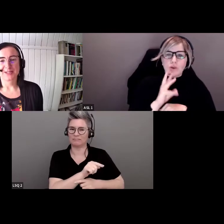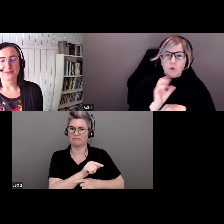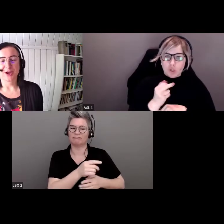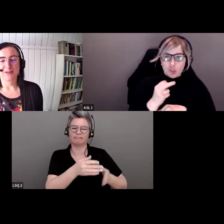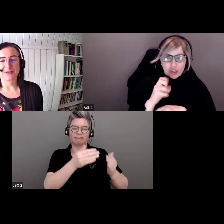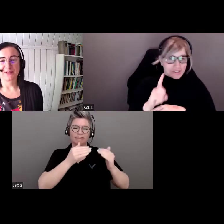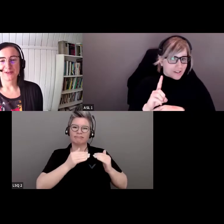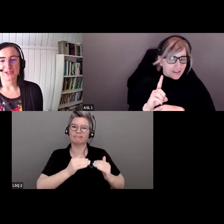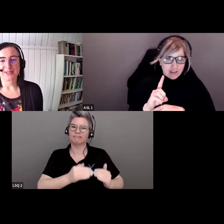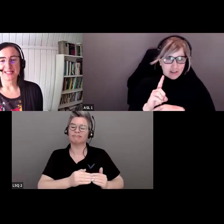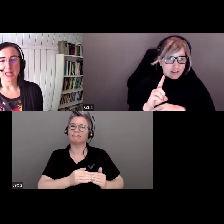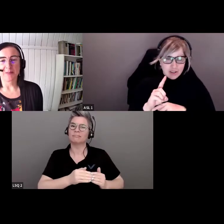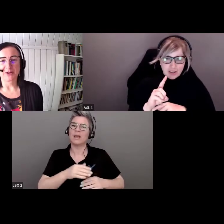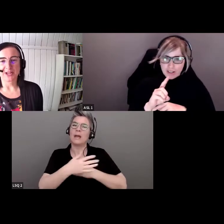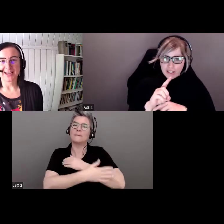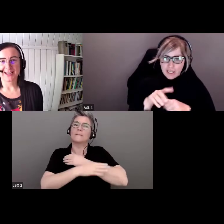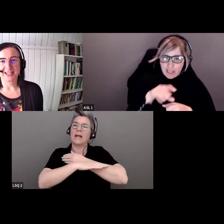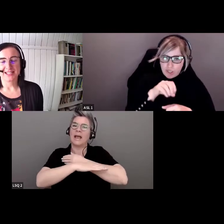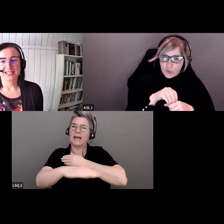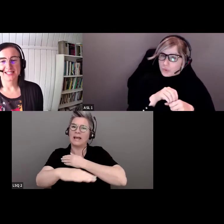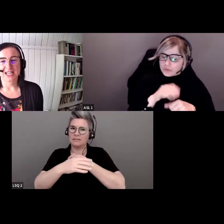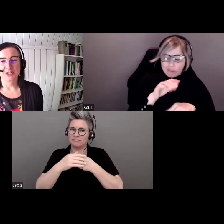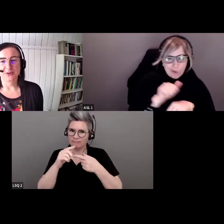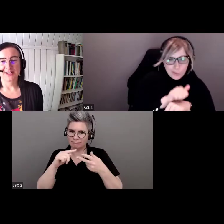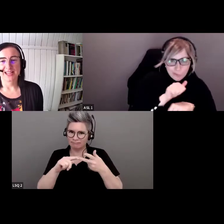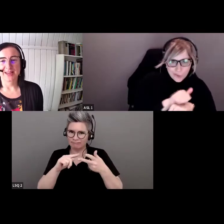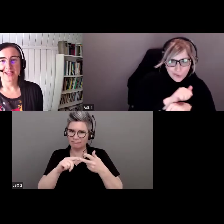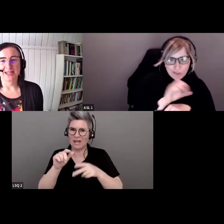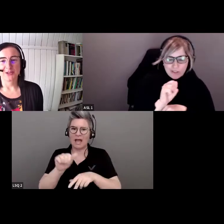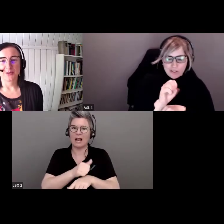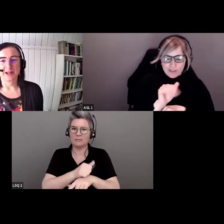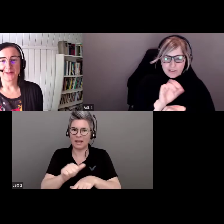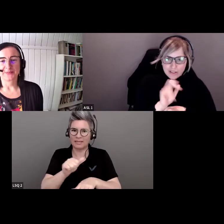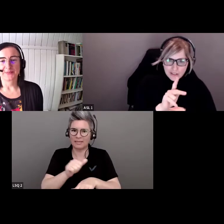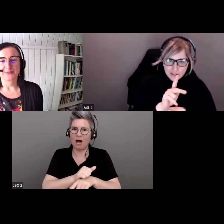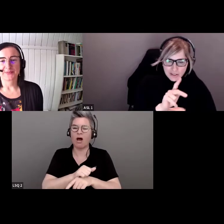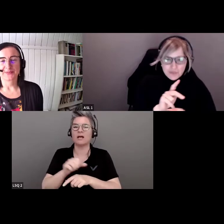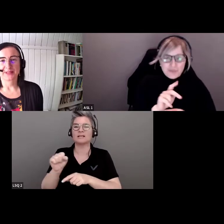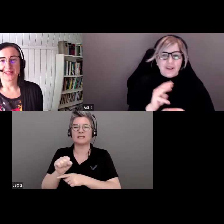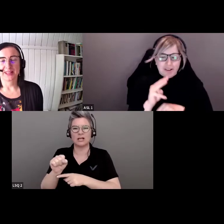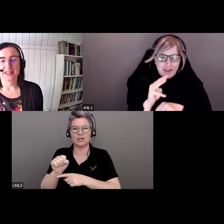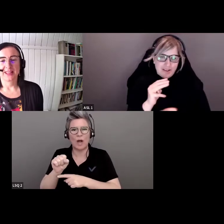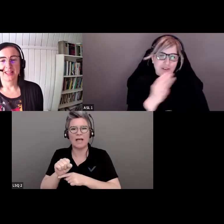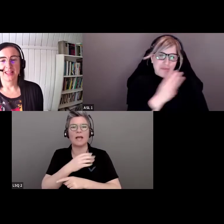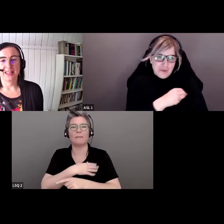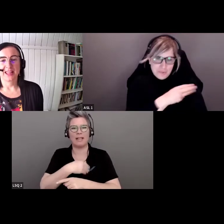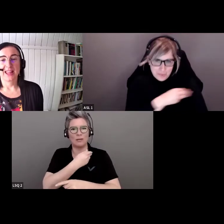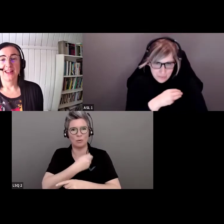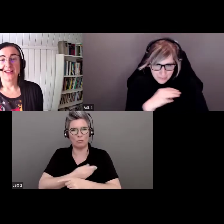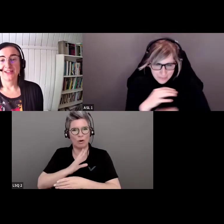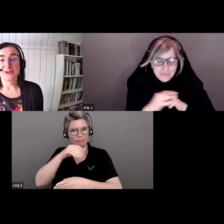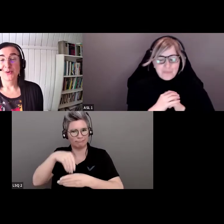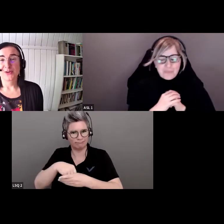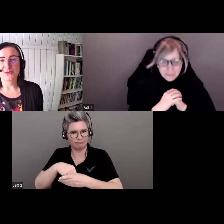Bassin versant des Prairies qui comprend l'Alberta, la Saskatchewan et le Manitoba.